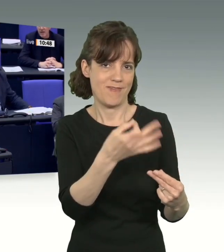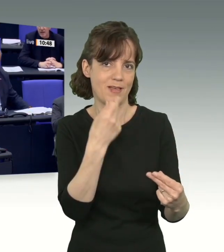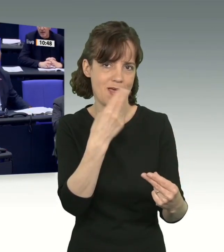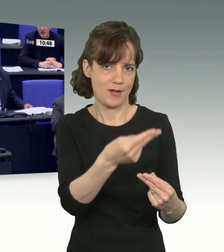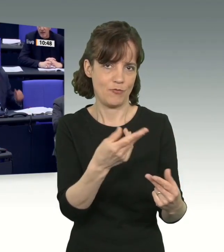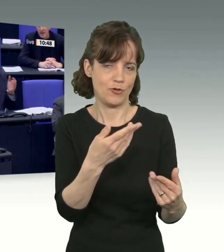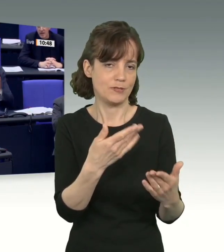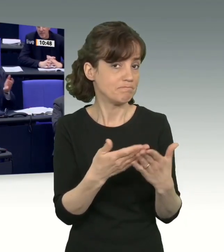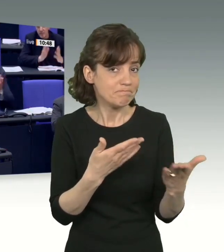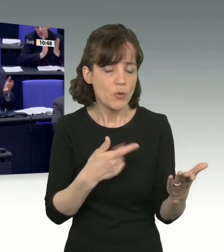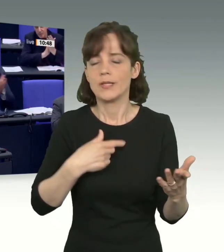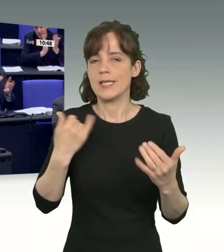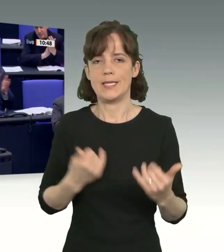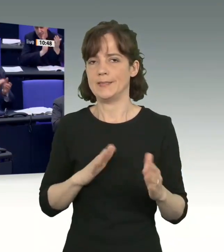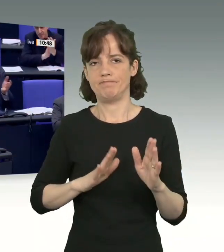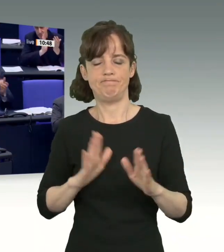Das will ich jetzt tun.